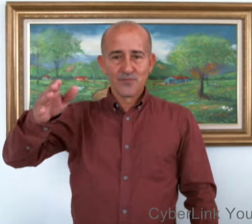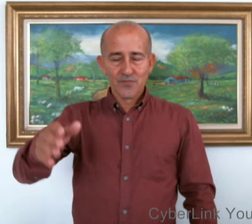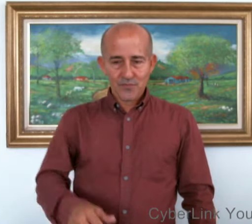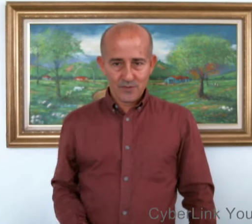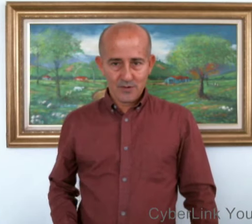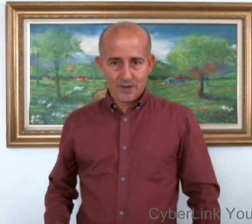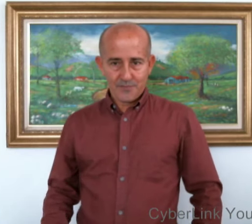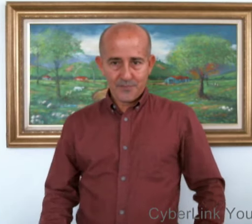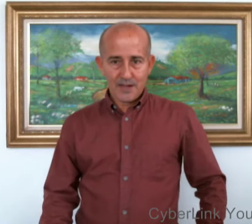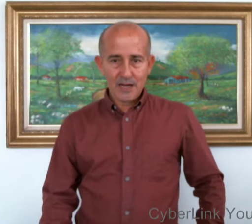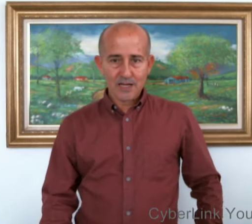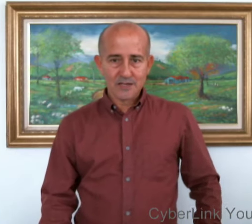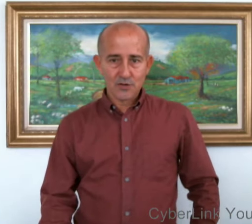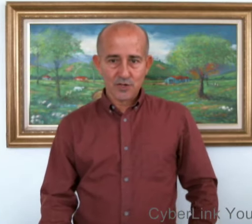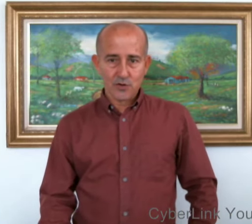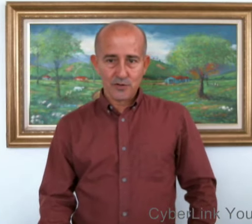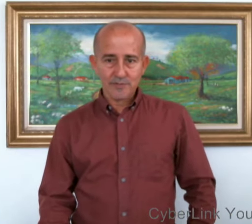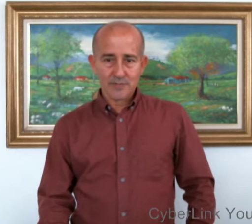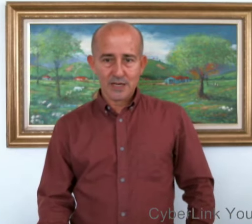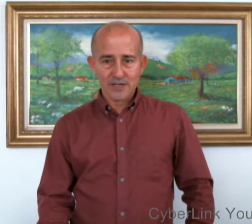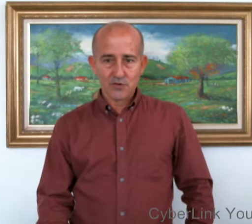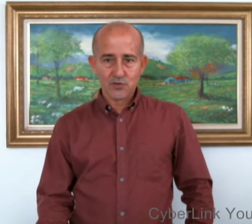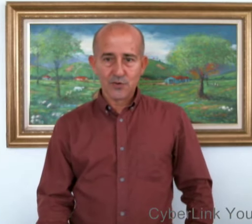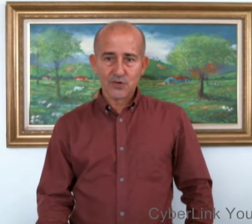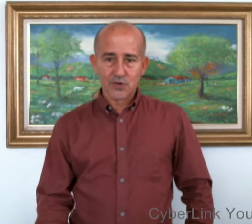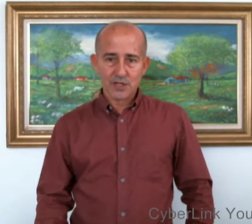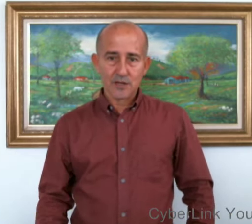Hola, en la lección de hoy, la lección número 7,